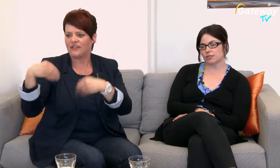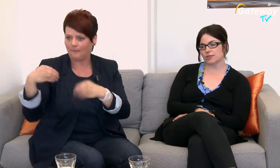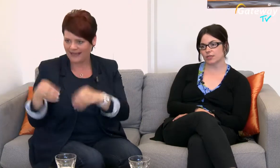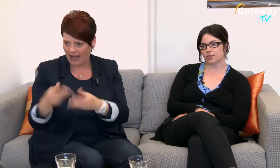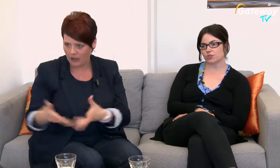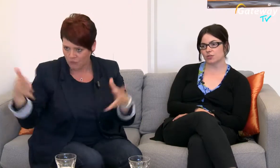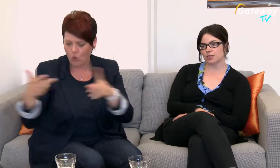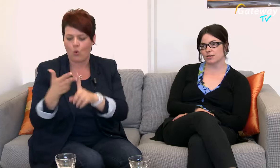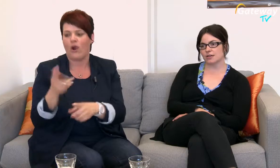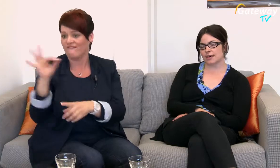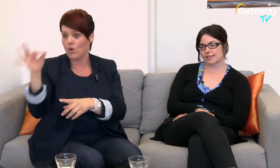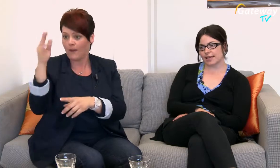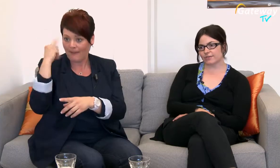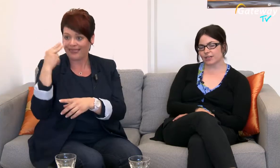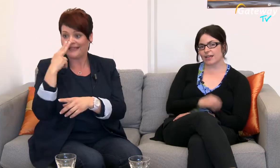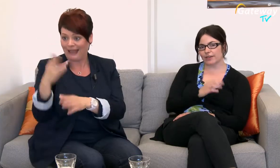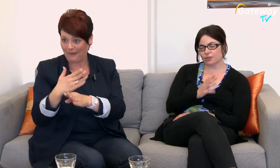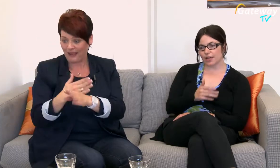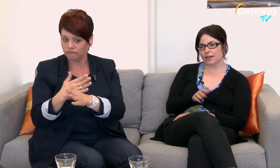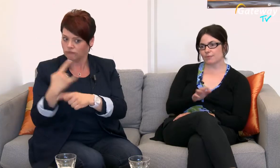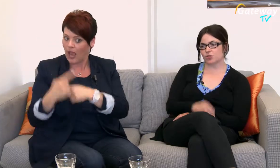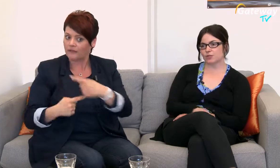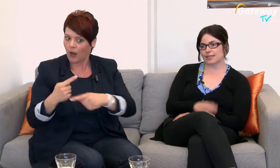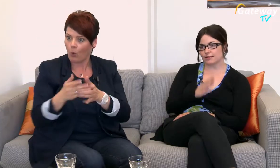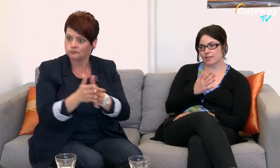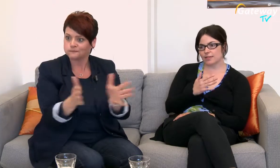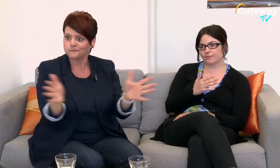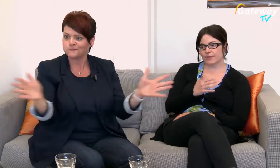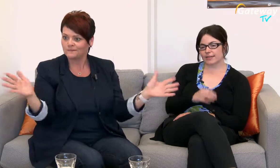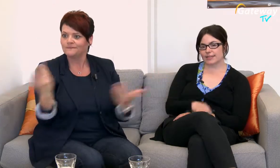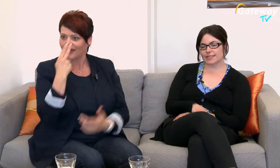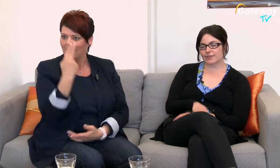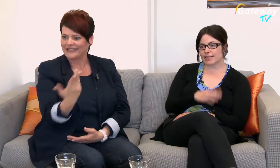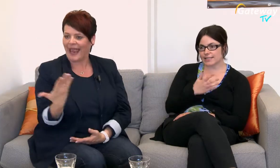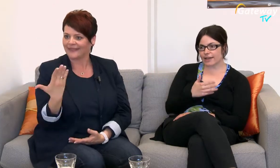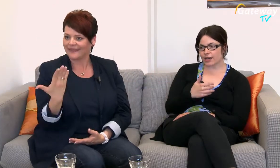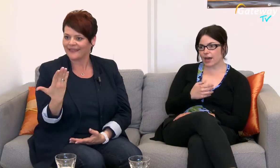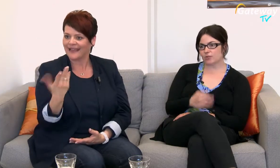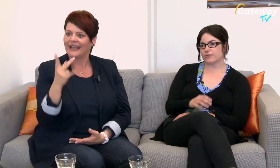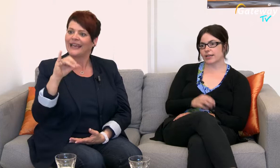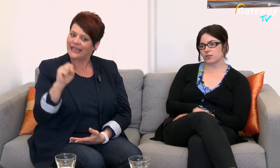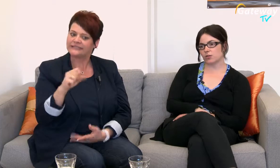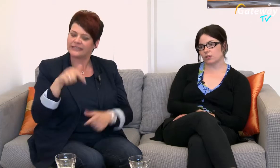und sehbehinderte Studierende Also ich denke, von der Entwicklung her kann man schon sehen, dass wir KISS einfach ausweiten konnten